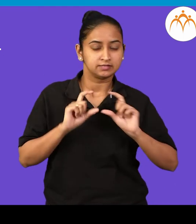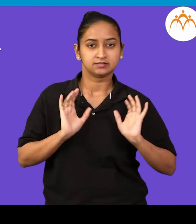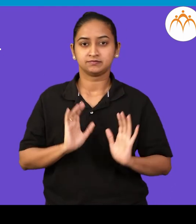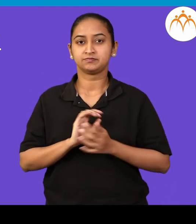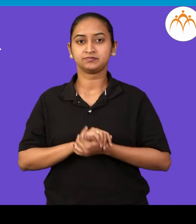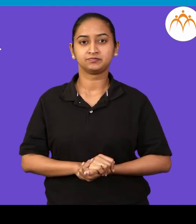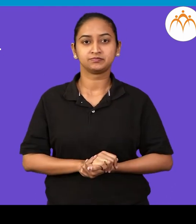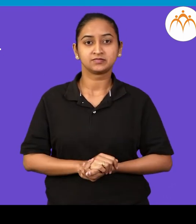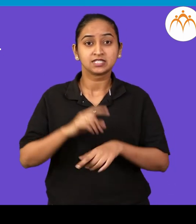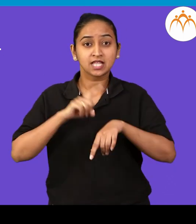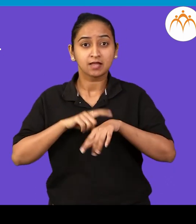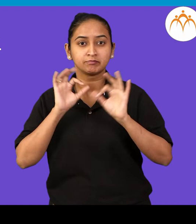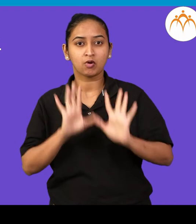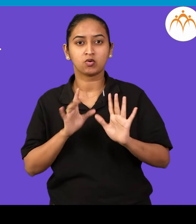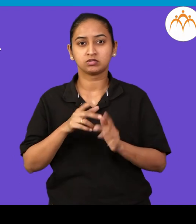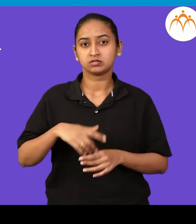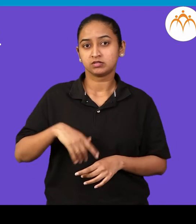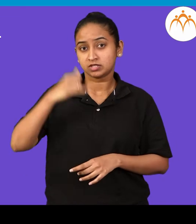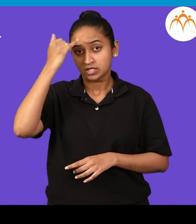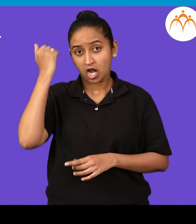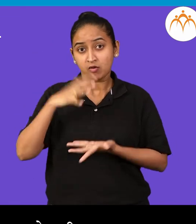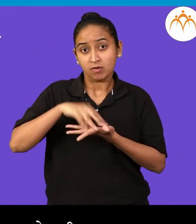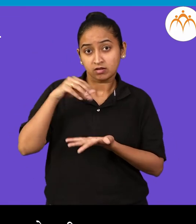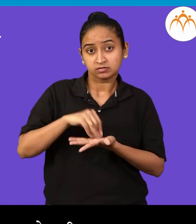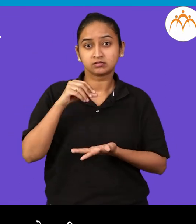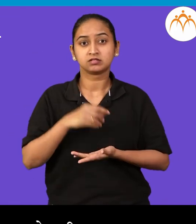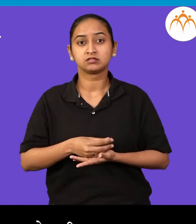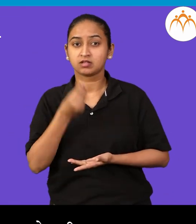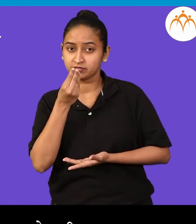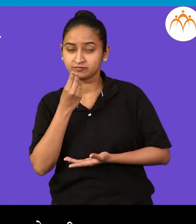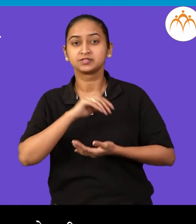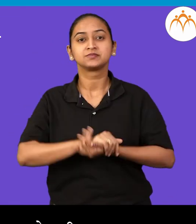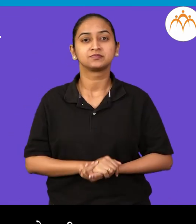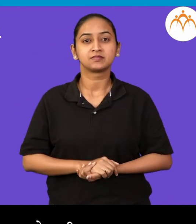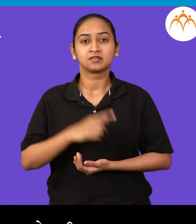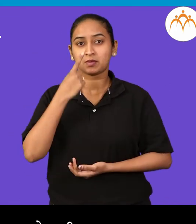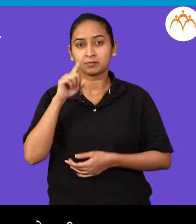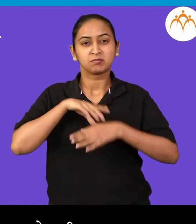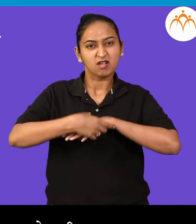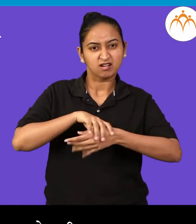वरण भात खाउन ग्या, आईने भांडी कुंडी आउरून ठेवली,